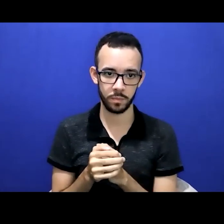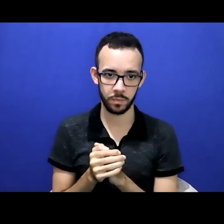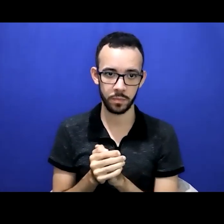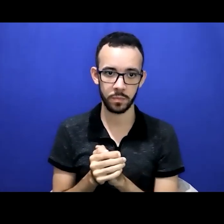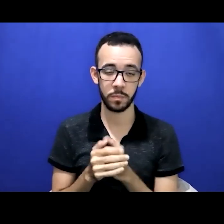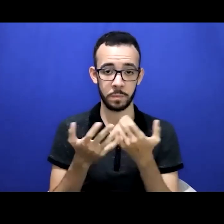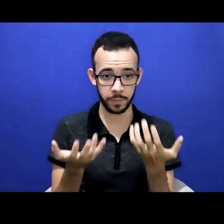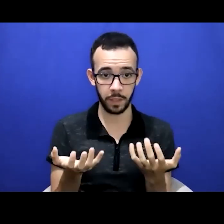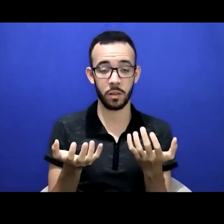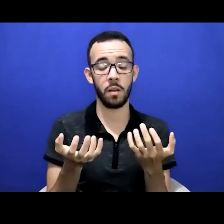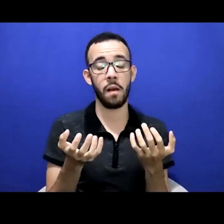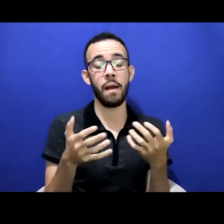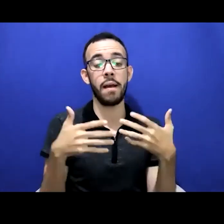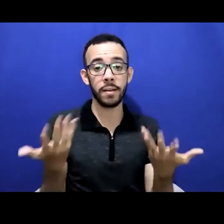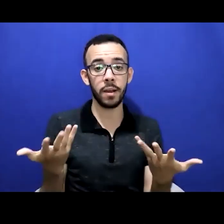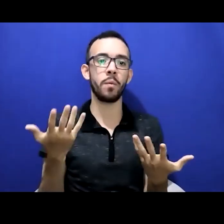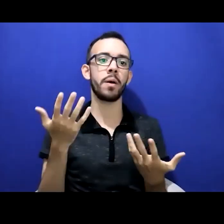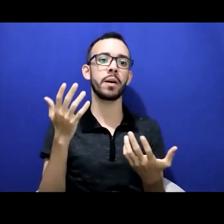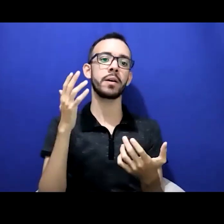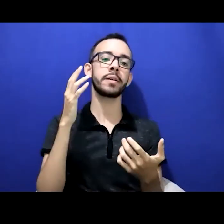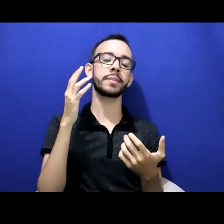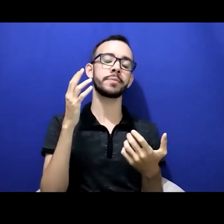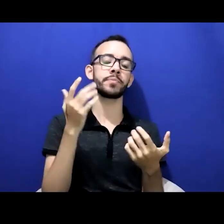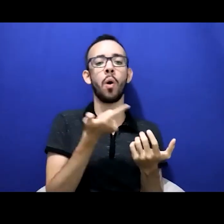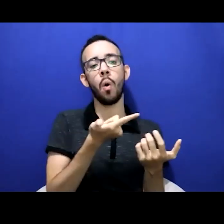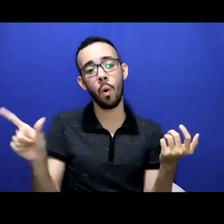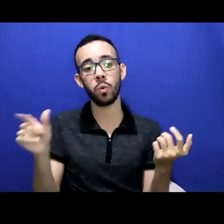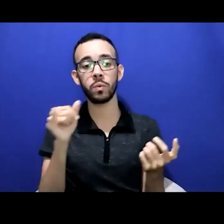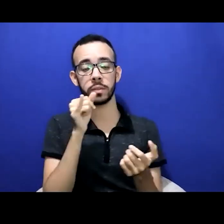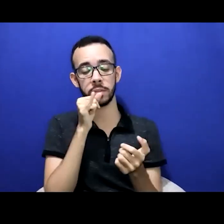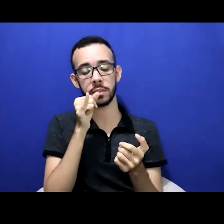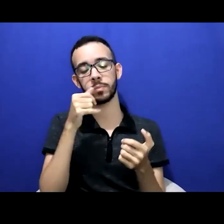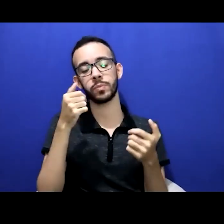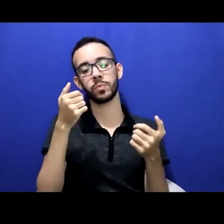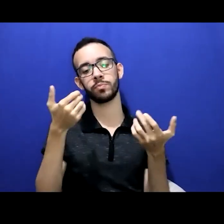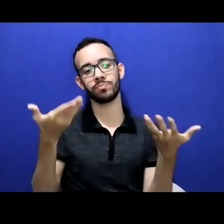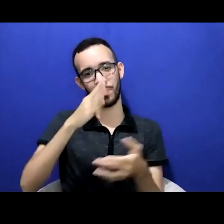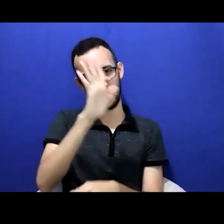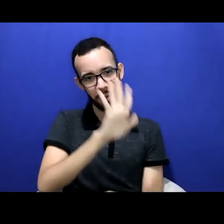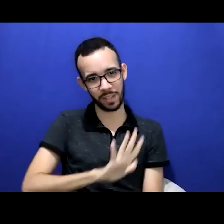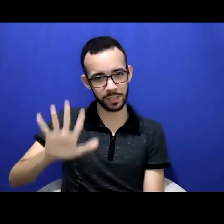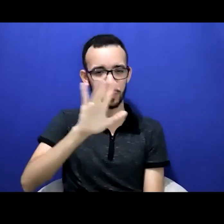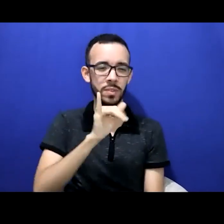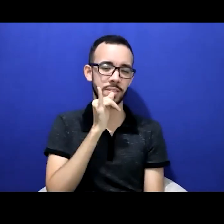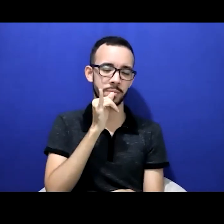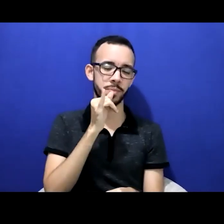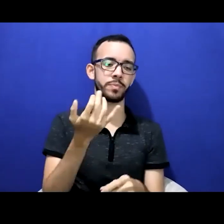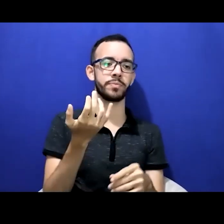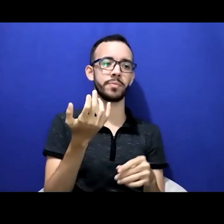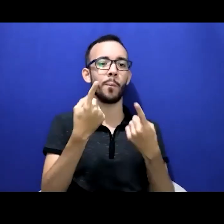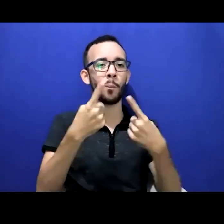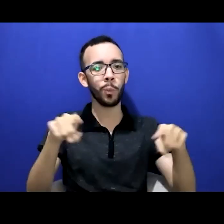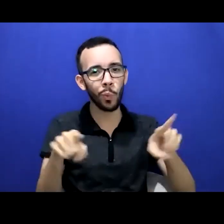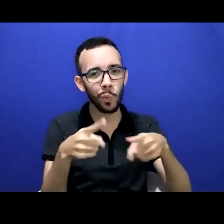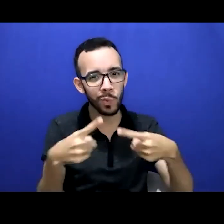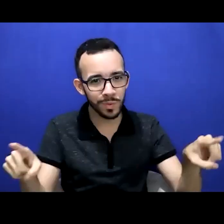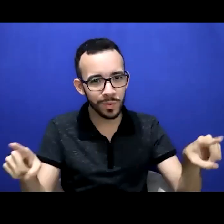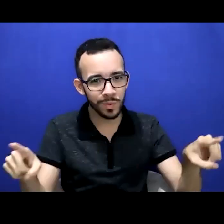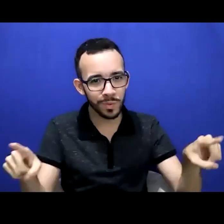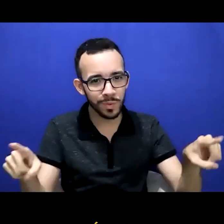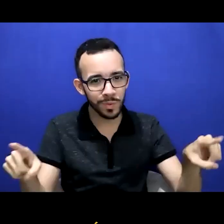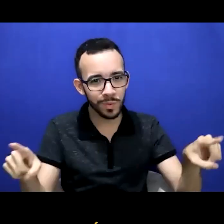surdo nesse esquema com essa estrutura outro exemplo que eu posso trazer para